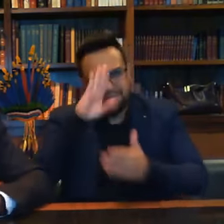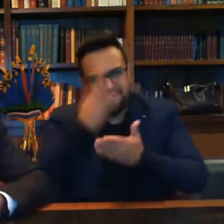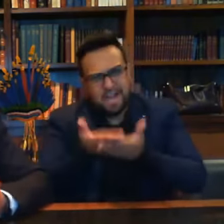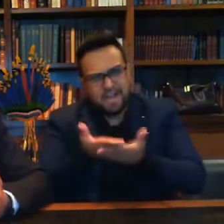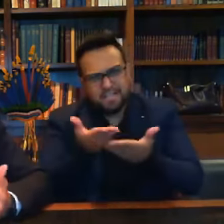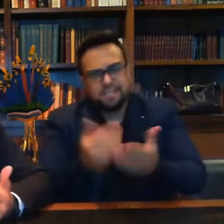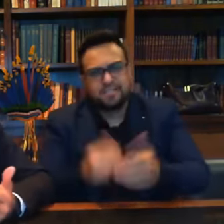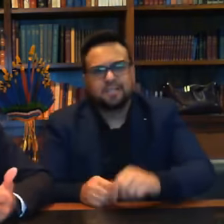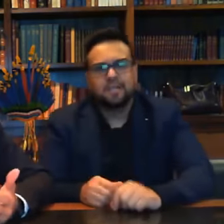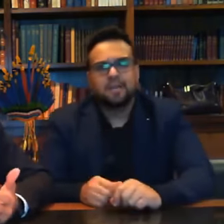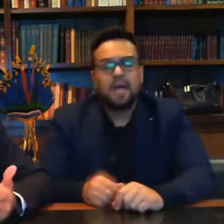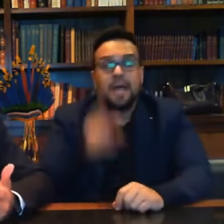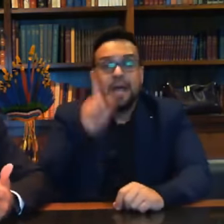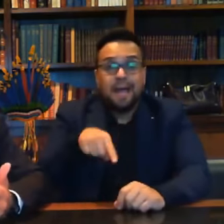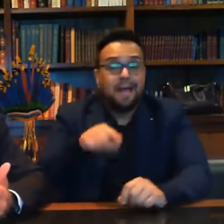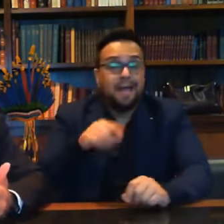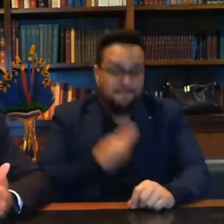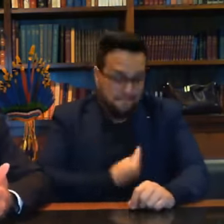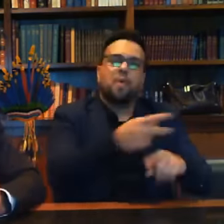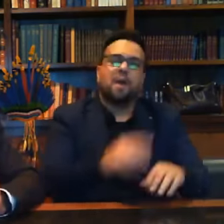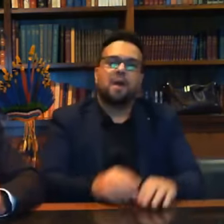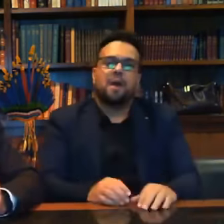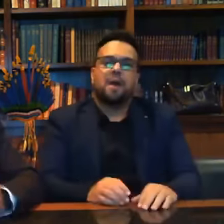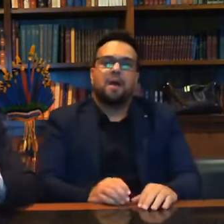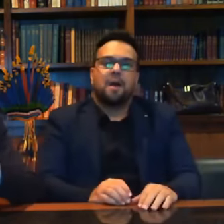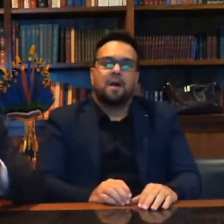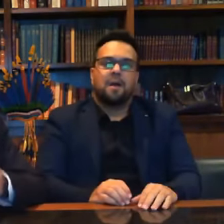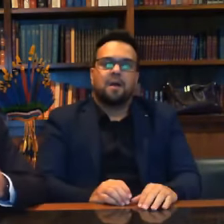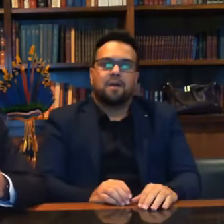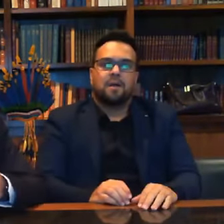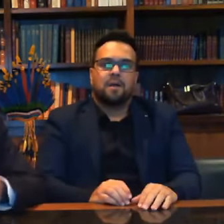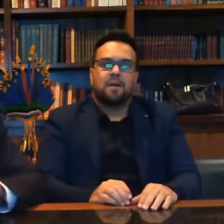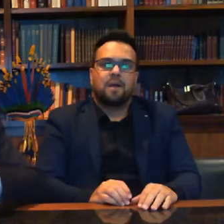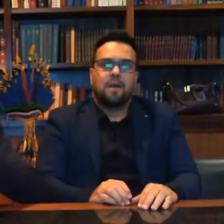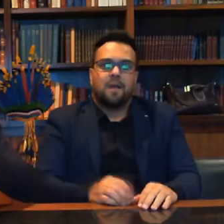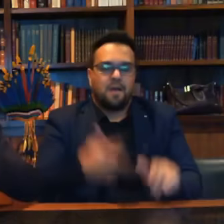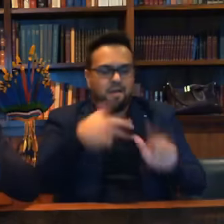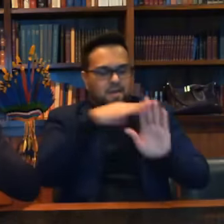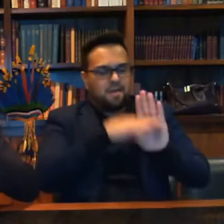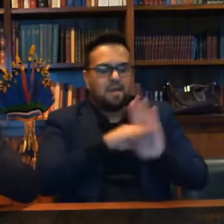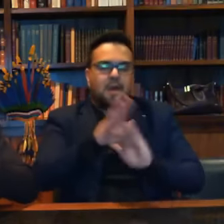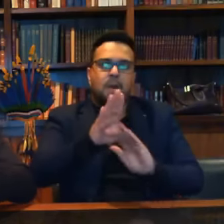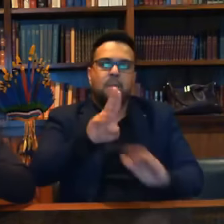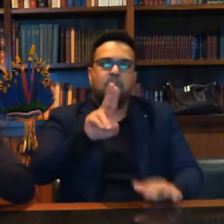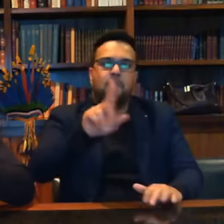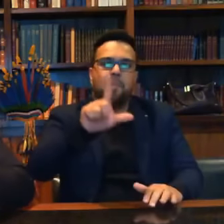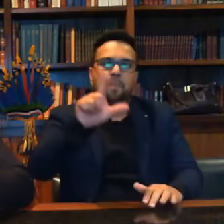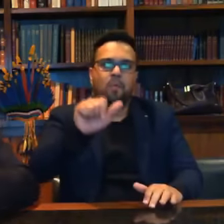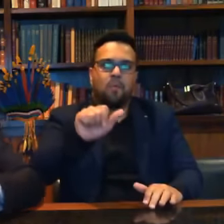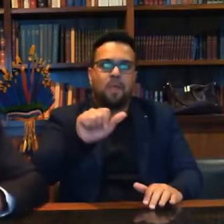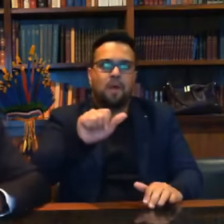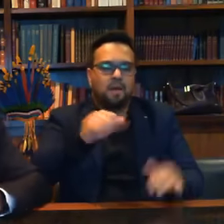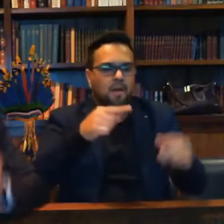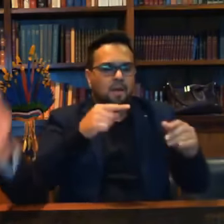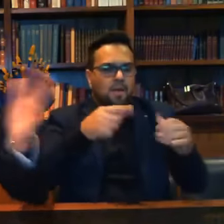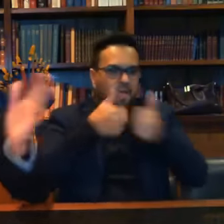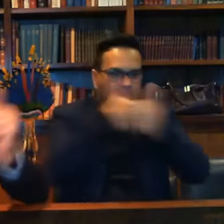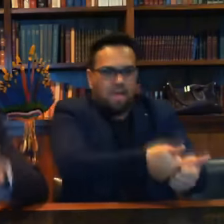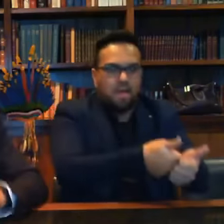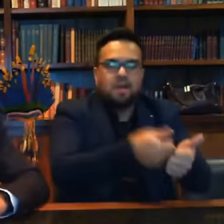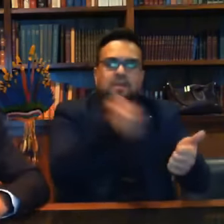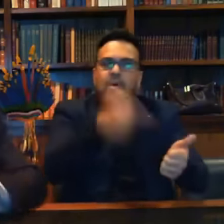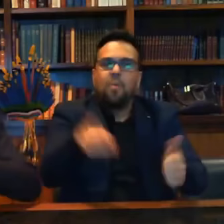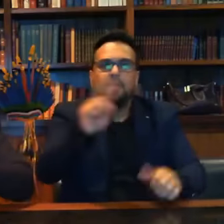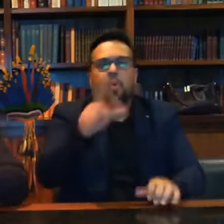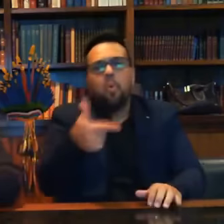Está mexendo com a vida das pessoas. Lembre-se que o senador Omar Aziz lá